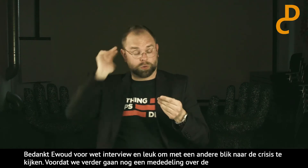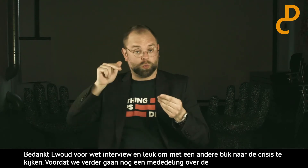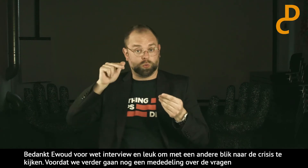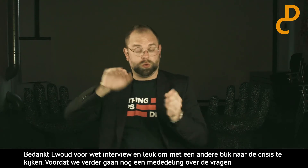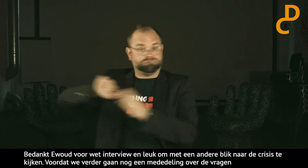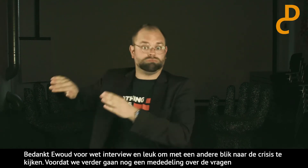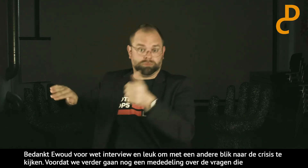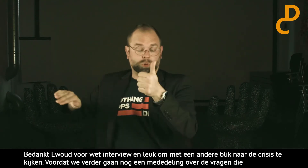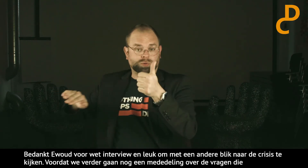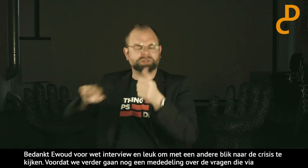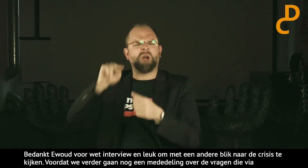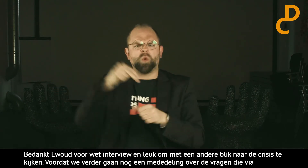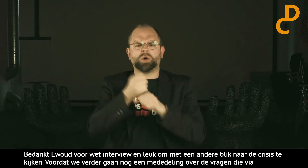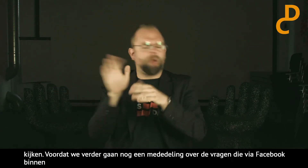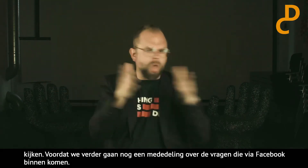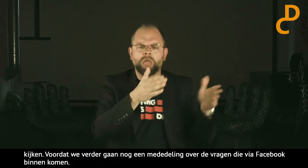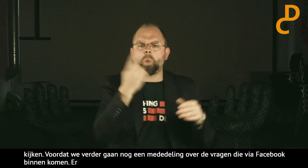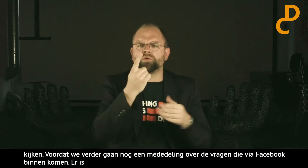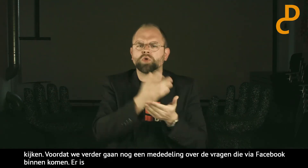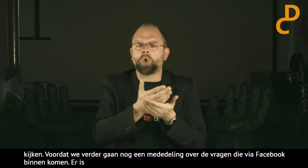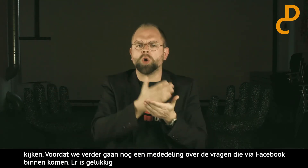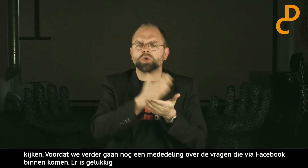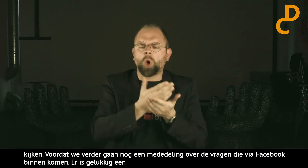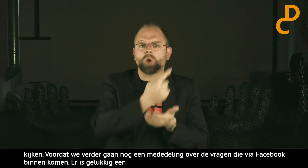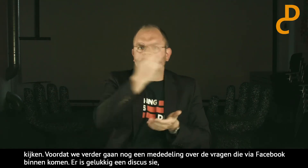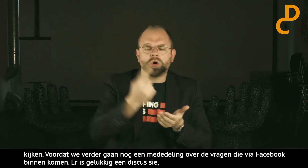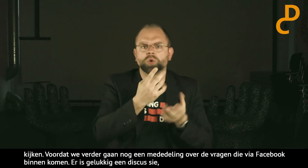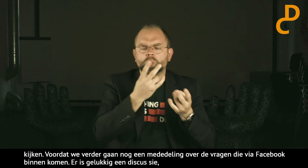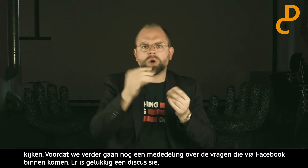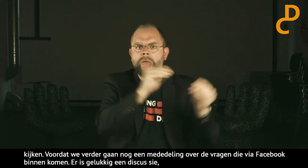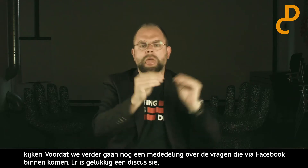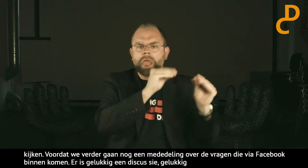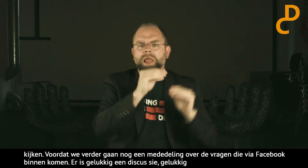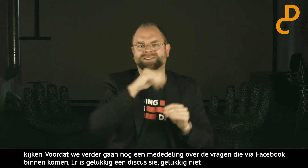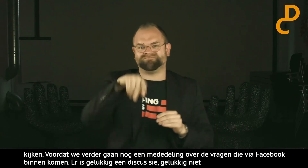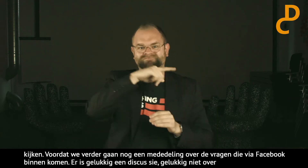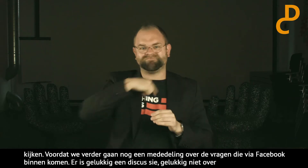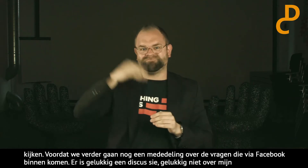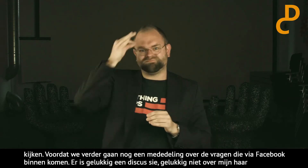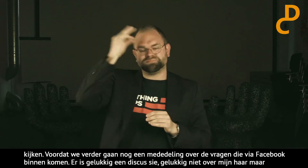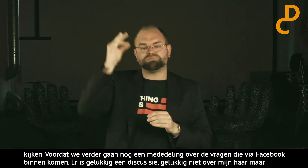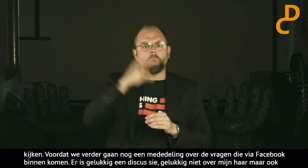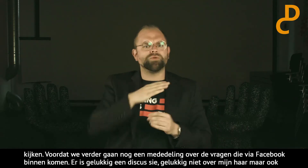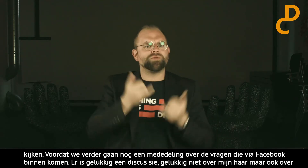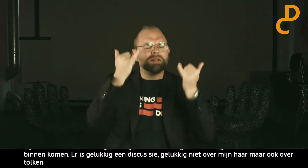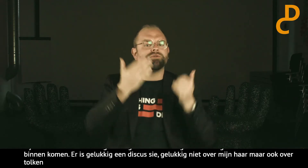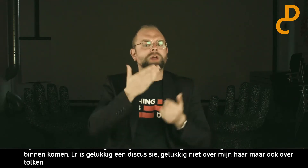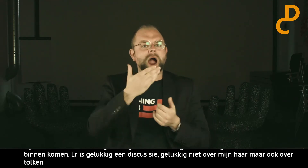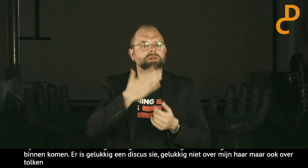Gelukkig, deze keer niet over mijn haar. Dat is heel goed. Maar blijkbaar over de tolk en de tolkuren en hoe dat allemaal zit. Ja, daar hebben wij geen verstand